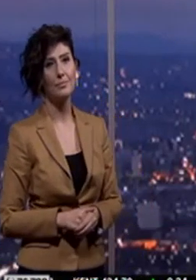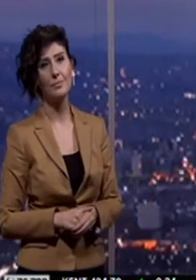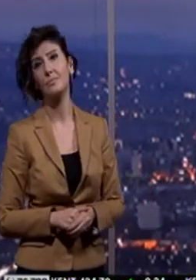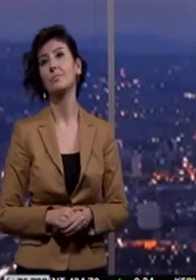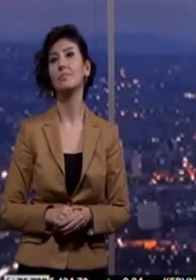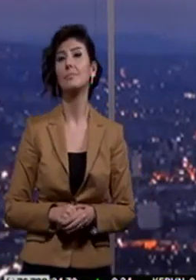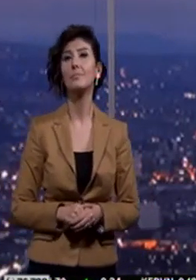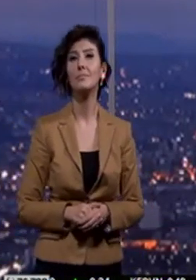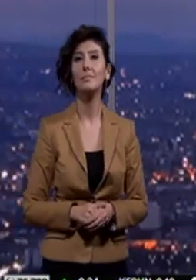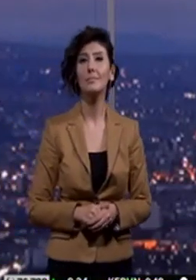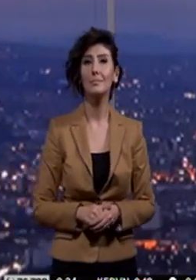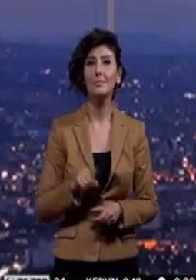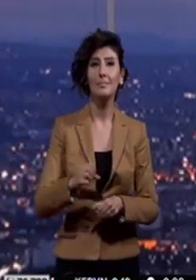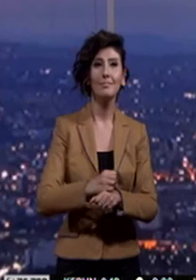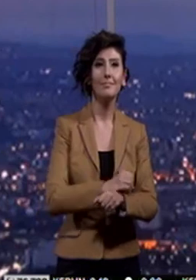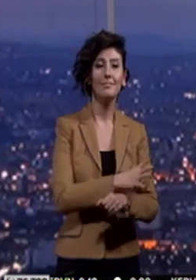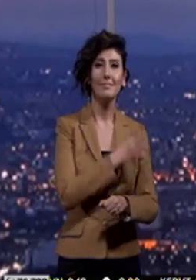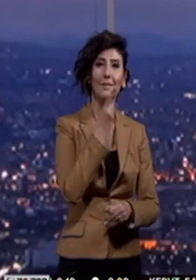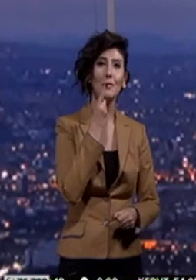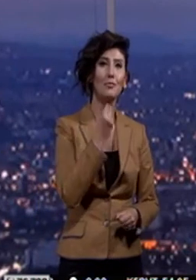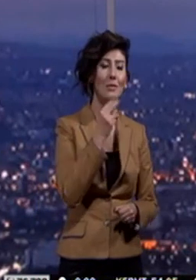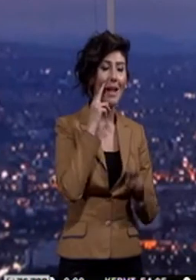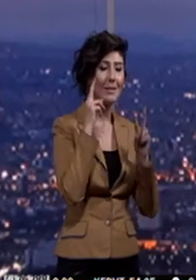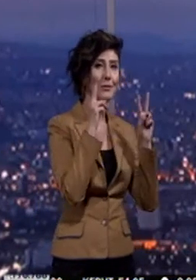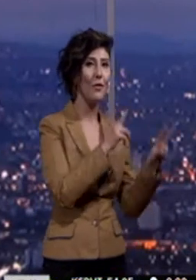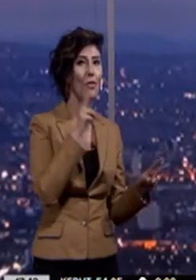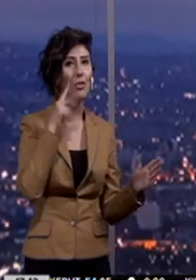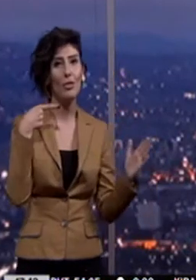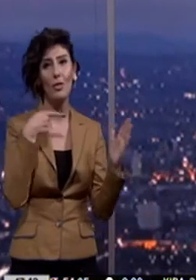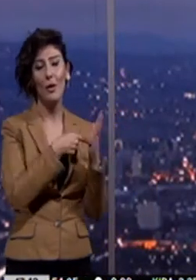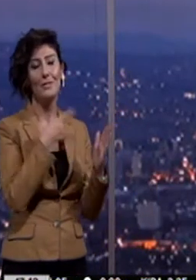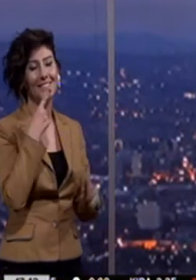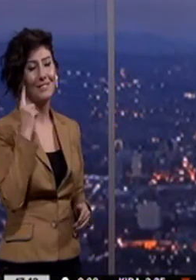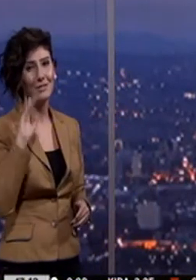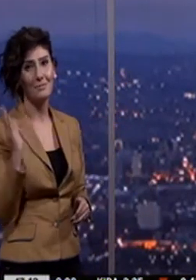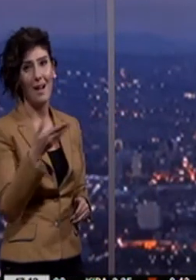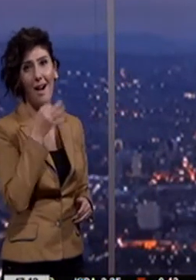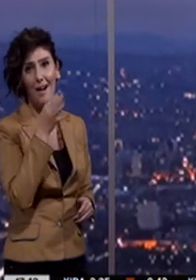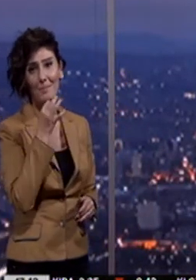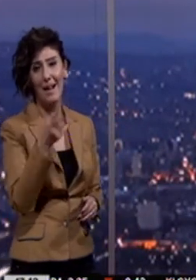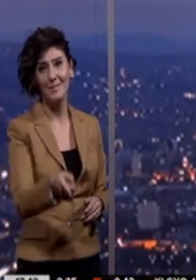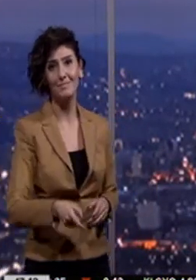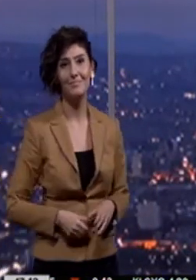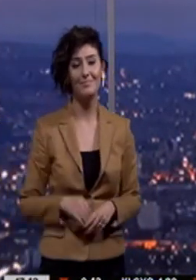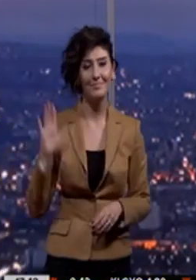Bu duygulandıran bu güzel görüntülerle nokta koyuyoruz. İşitme engelliler haber bültenine. Hoşçakalın.